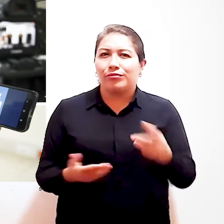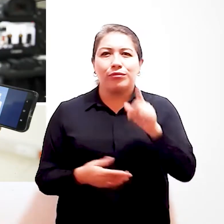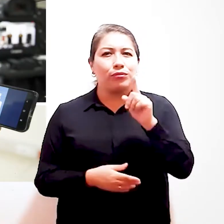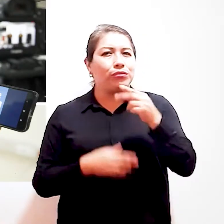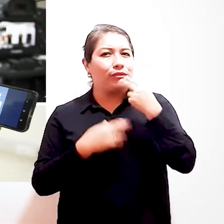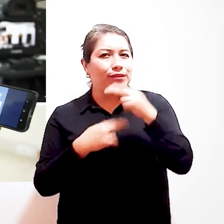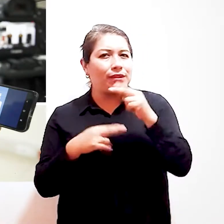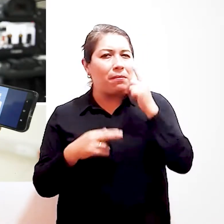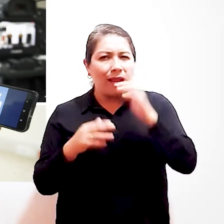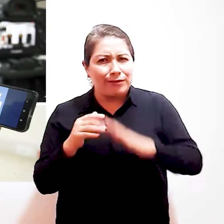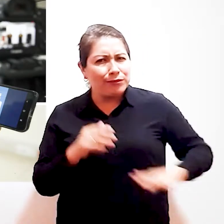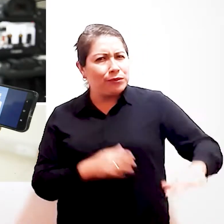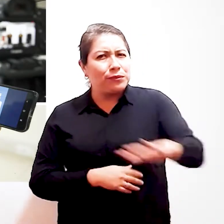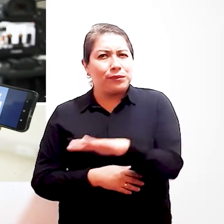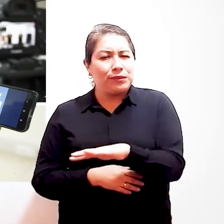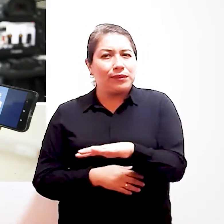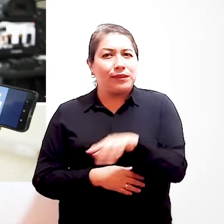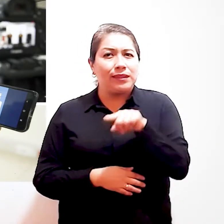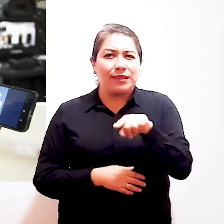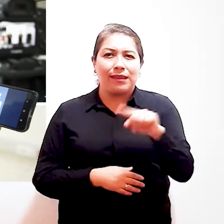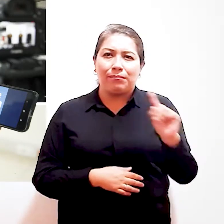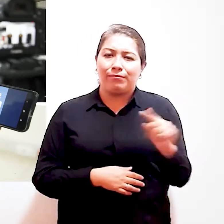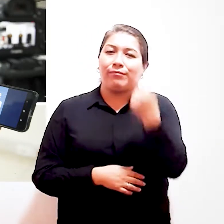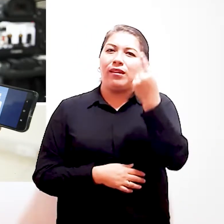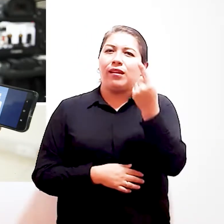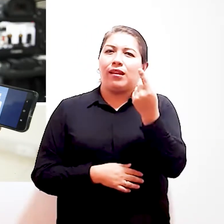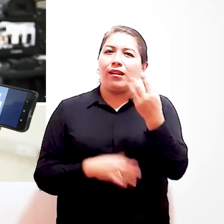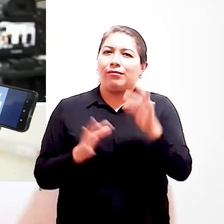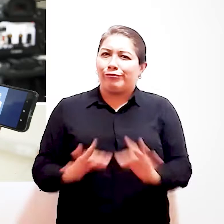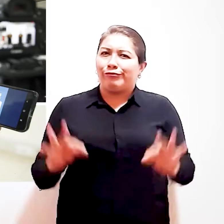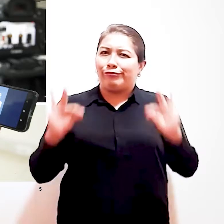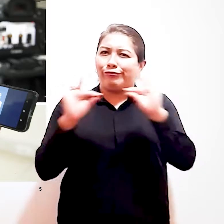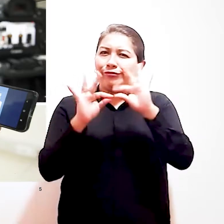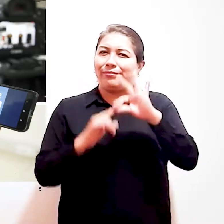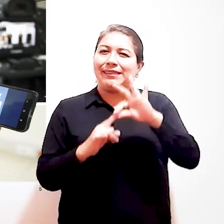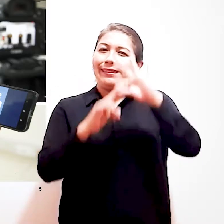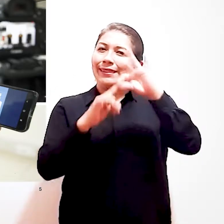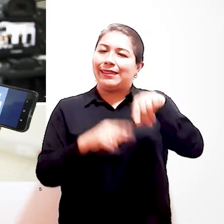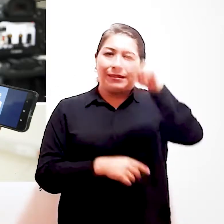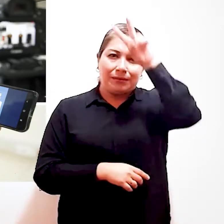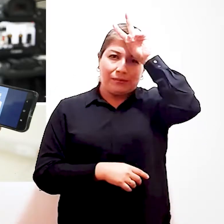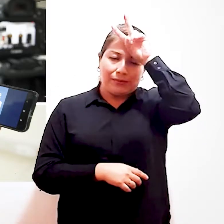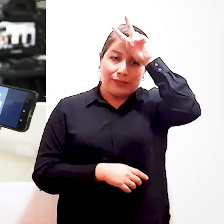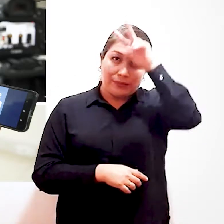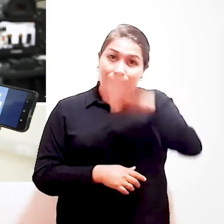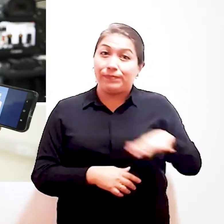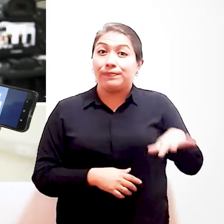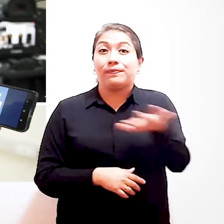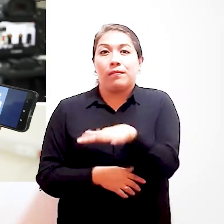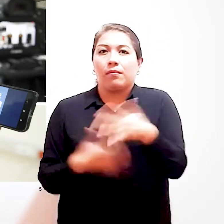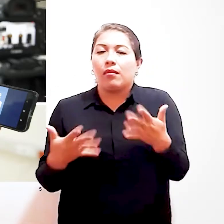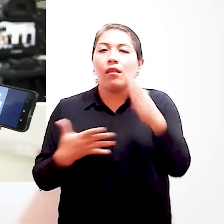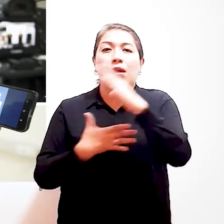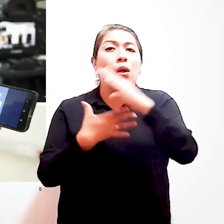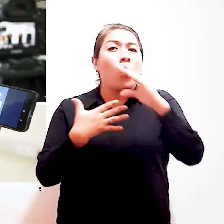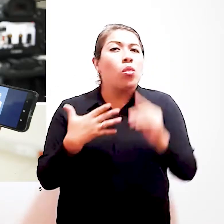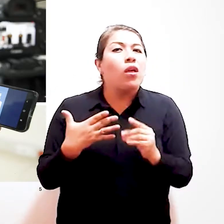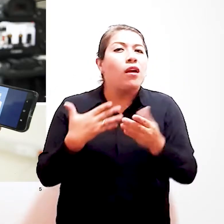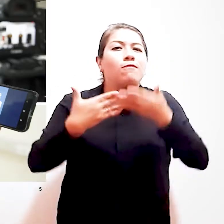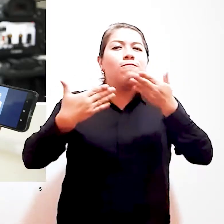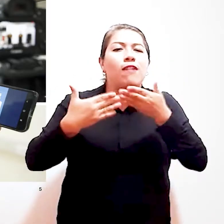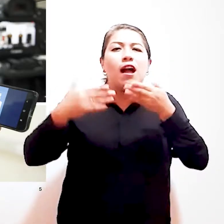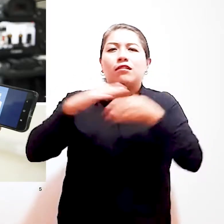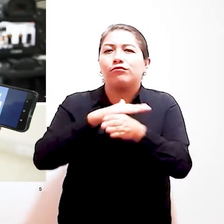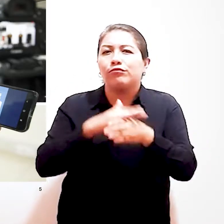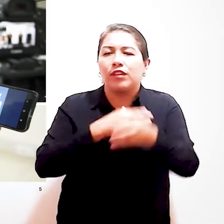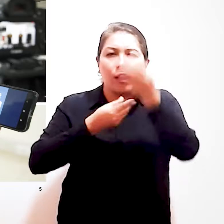Un noticiero para todas y todos. Se implementó el primer podcast inclusivo en el Perú. El Conadis, como parte de